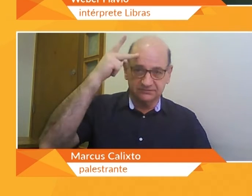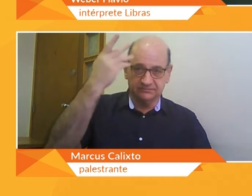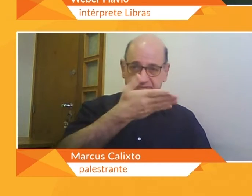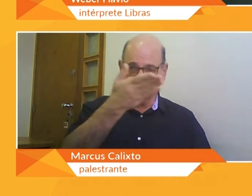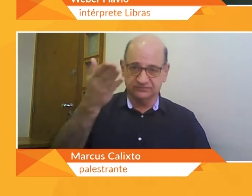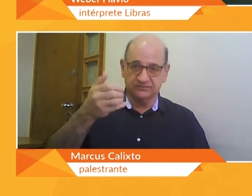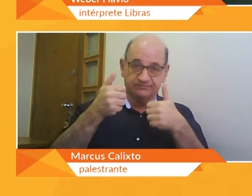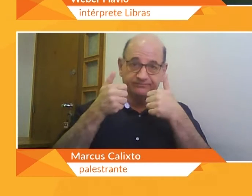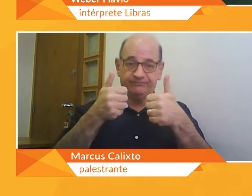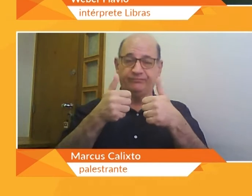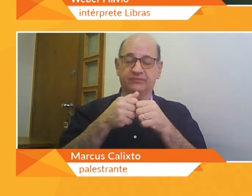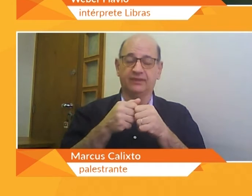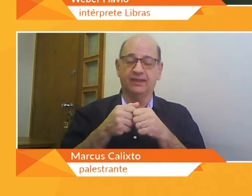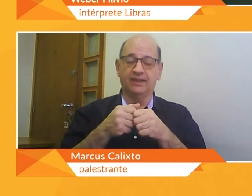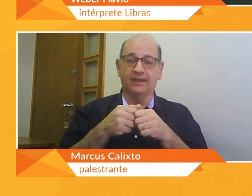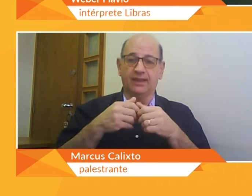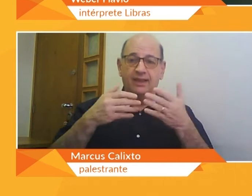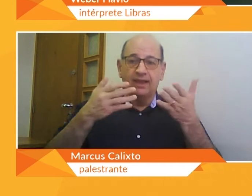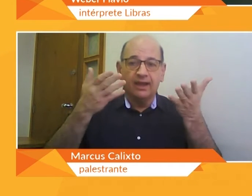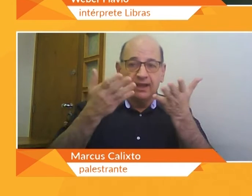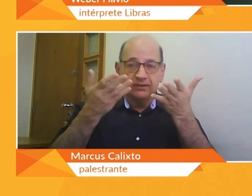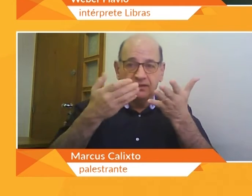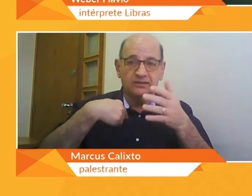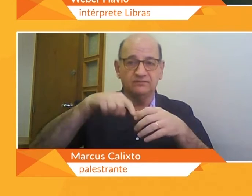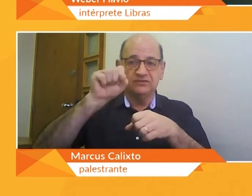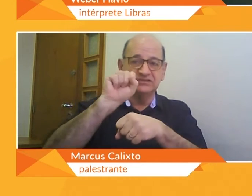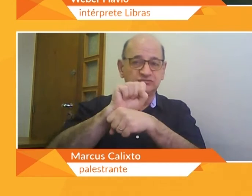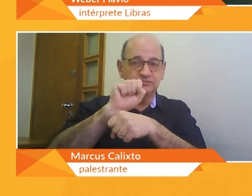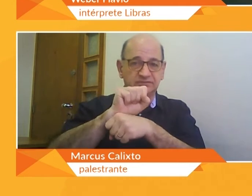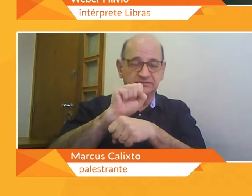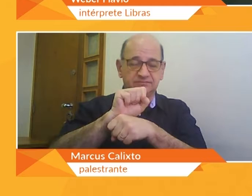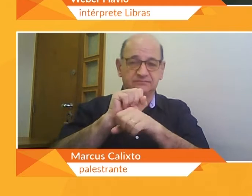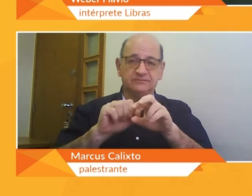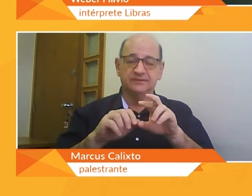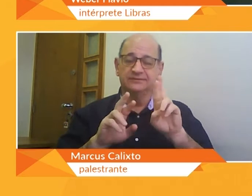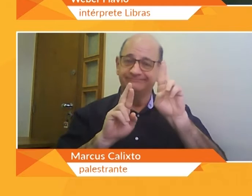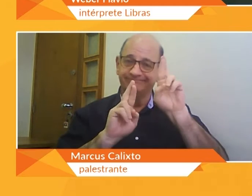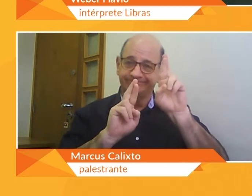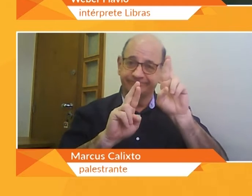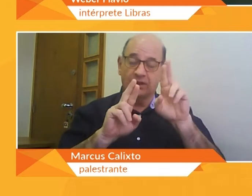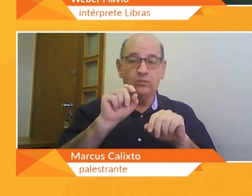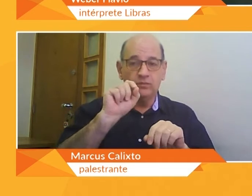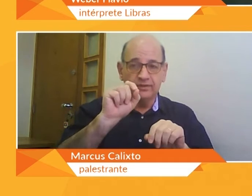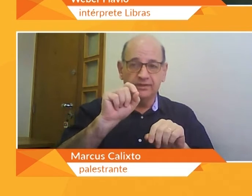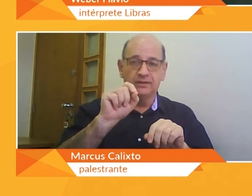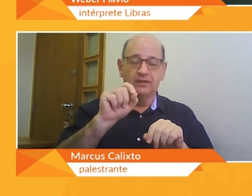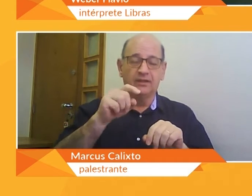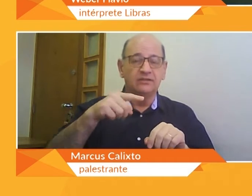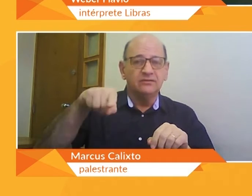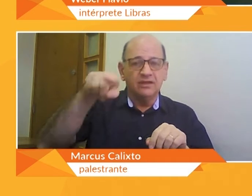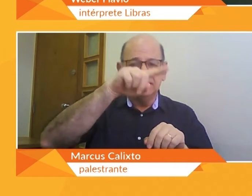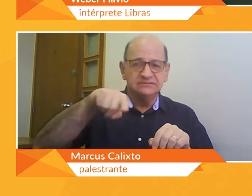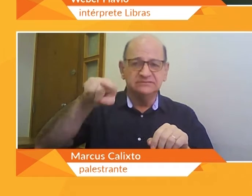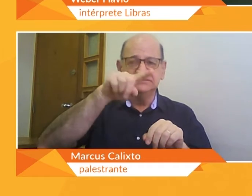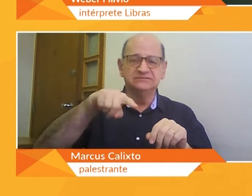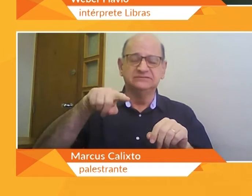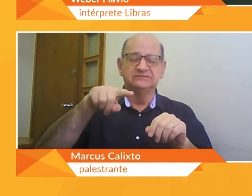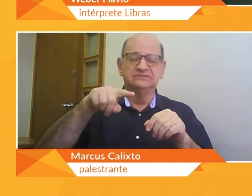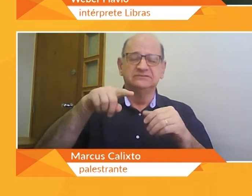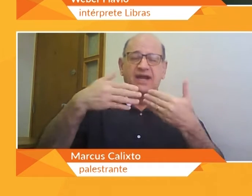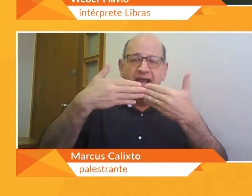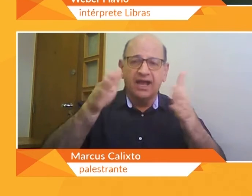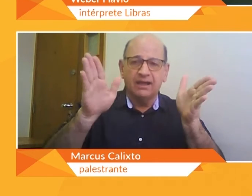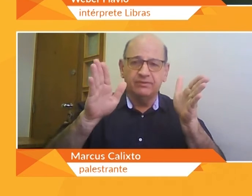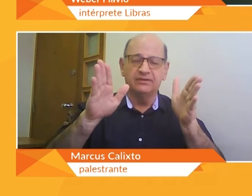Boa tarde, pessoal. Boa tarde, Letícia. A minha expectativa para o evento é